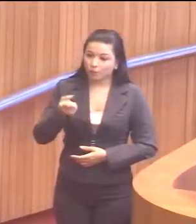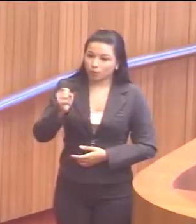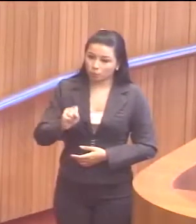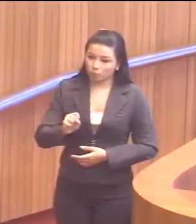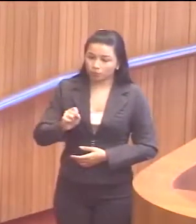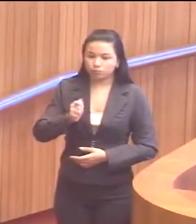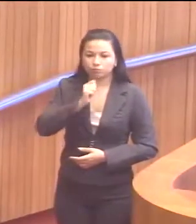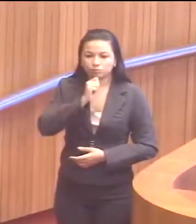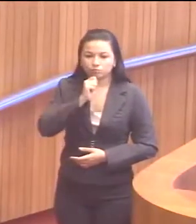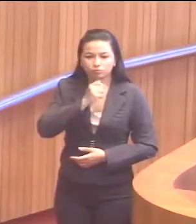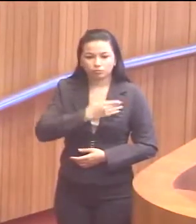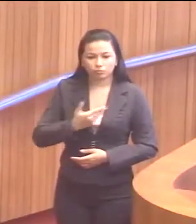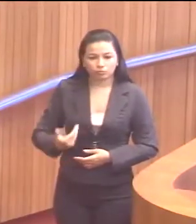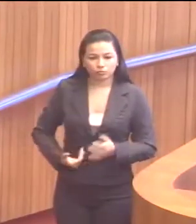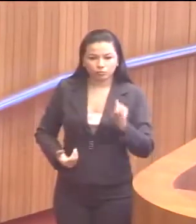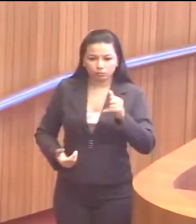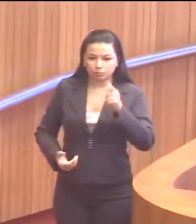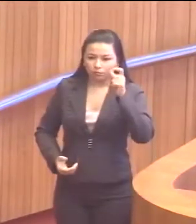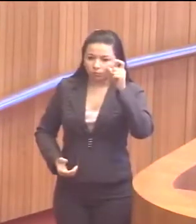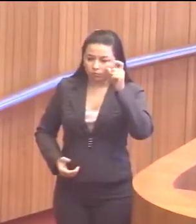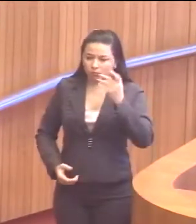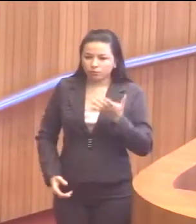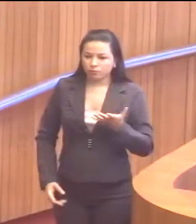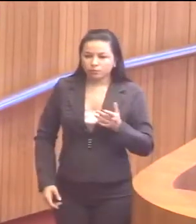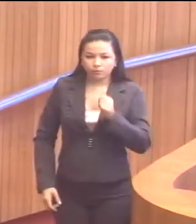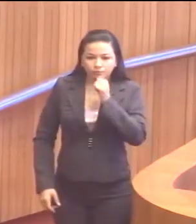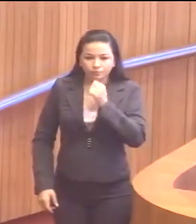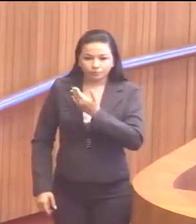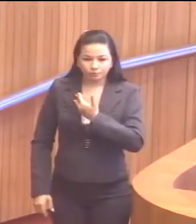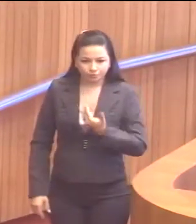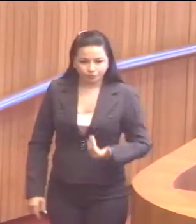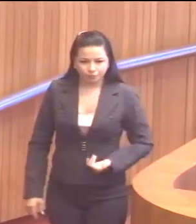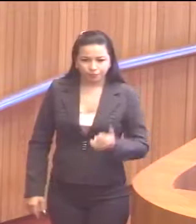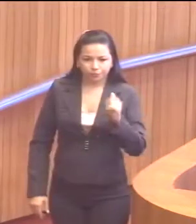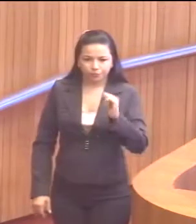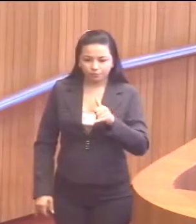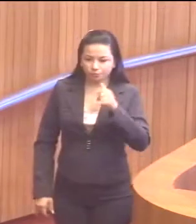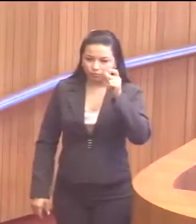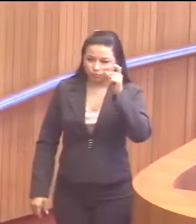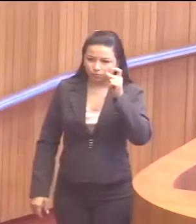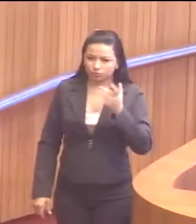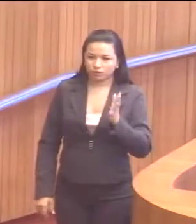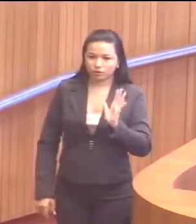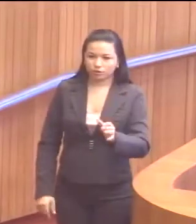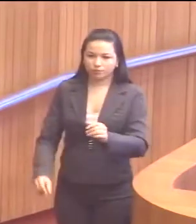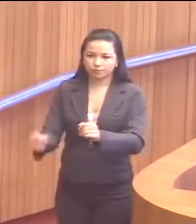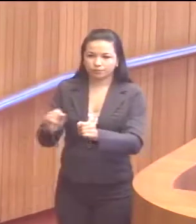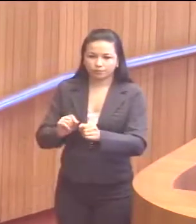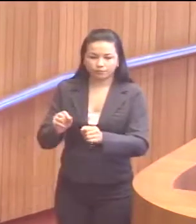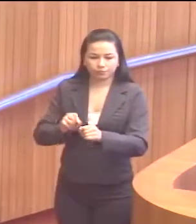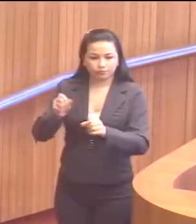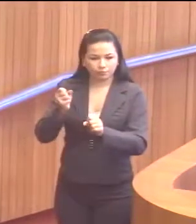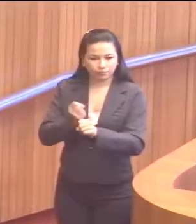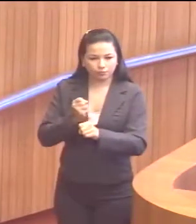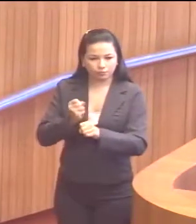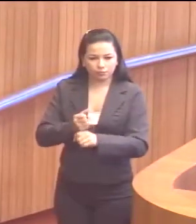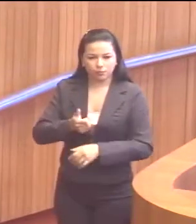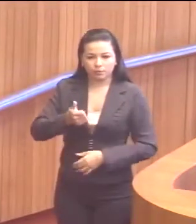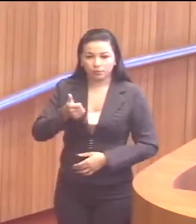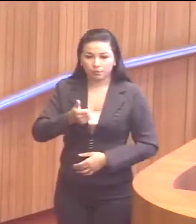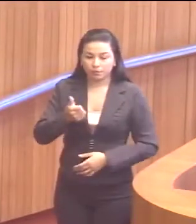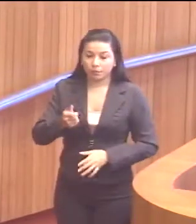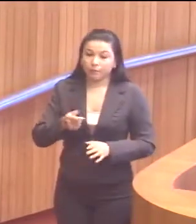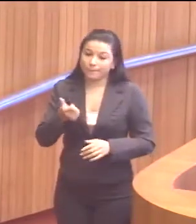2008, ainda o governo Jackson foi feito a